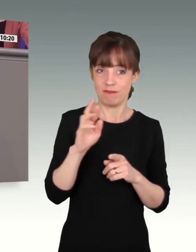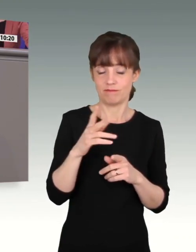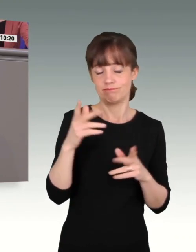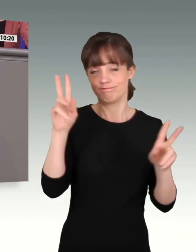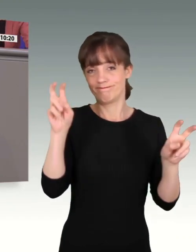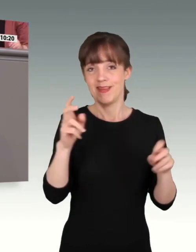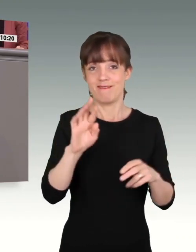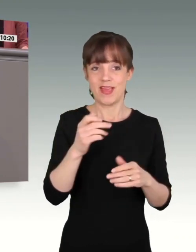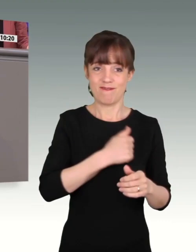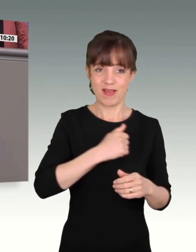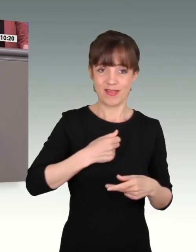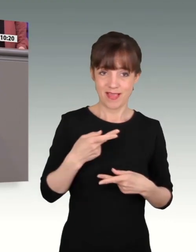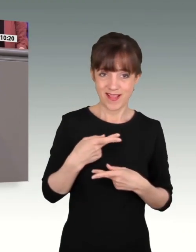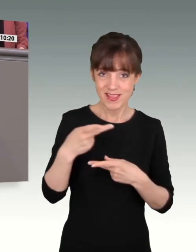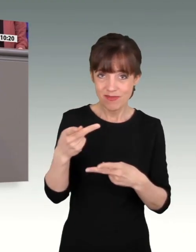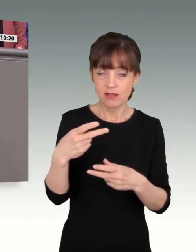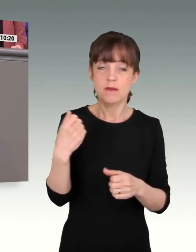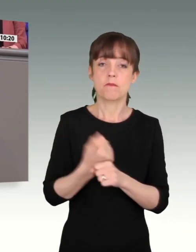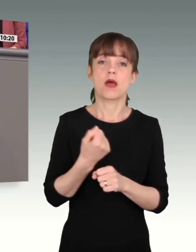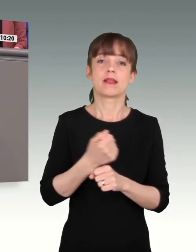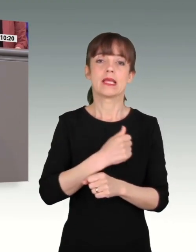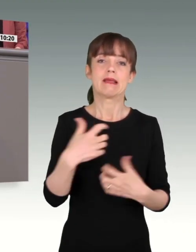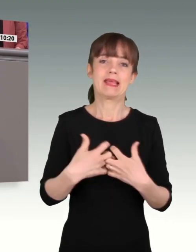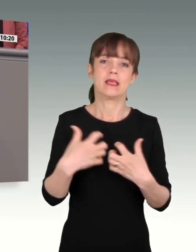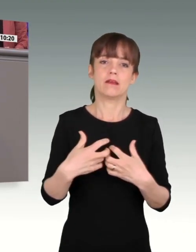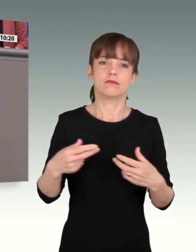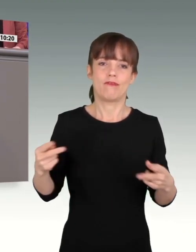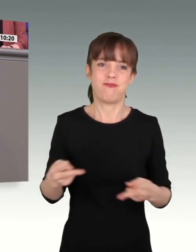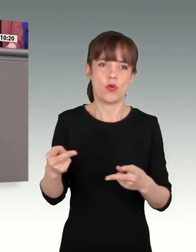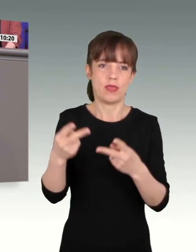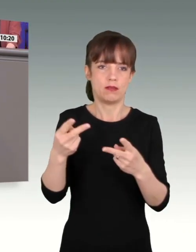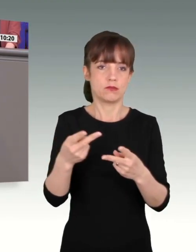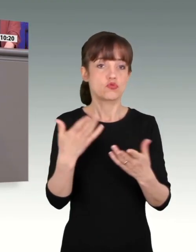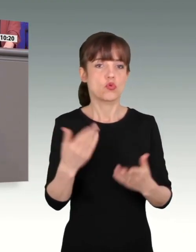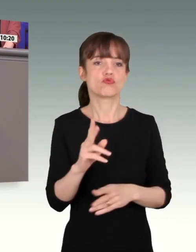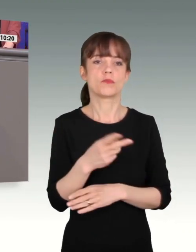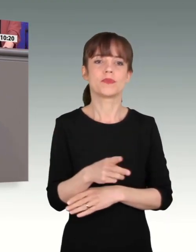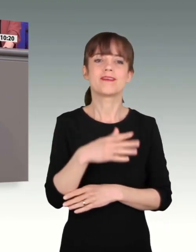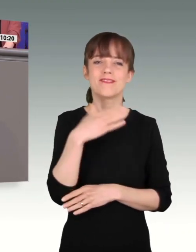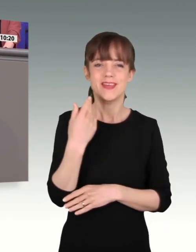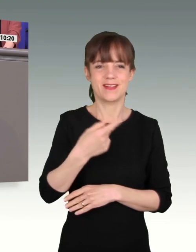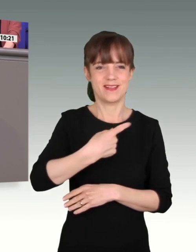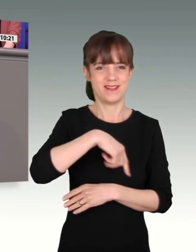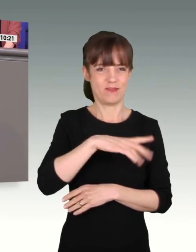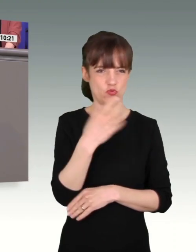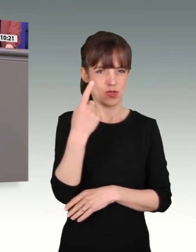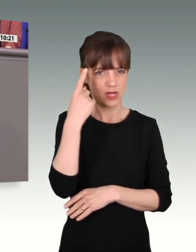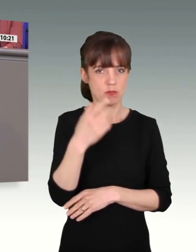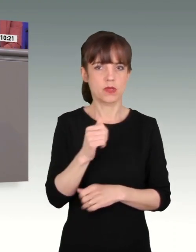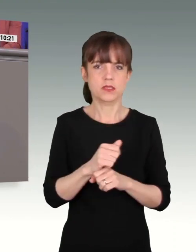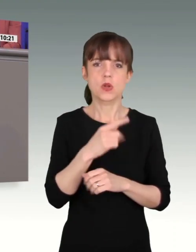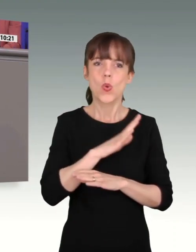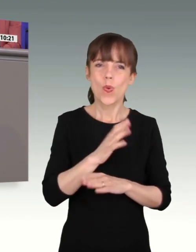Diskussion. Das haben fast alle mittlerweile verstanden. Einen Aggressor beeindruckt nur wirksame Abschreckung.